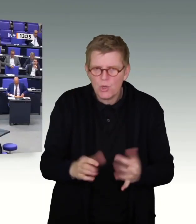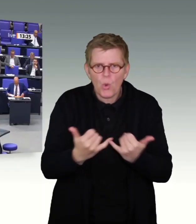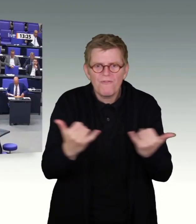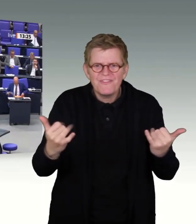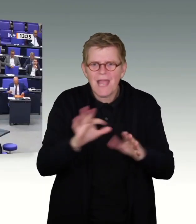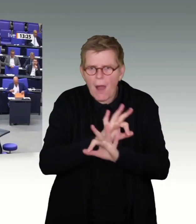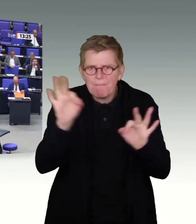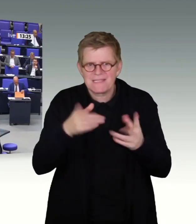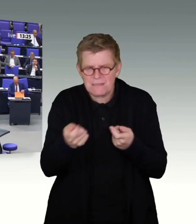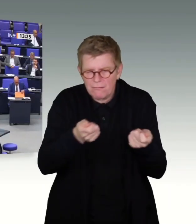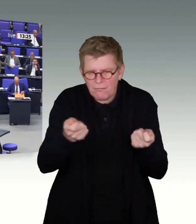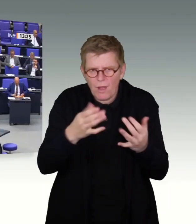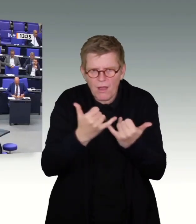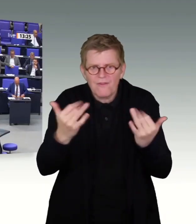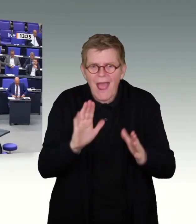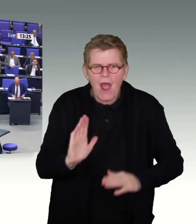können.